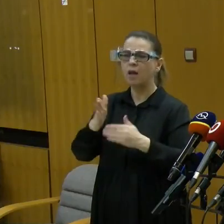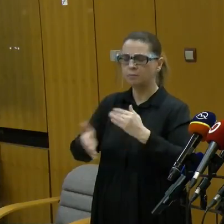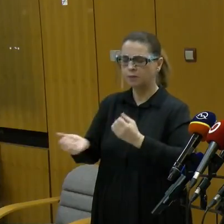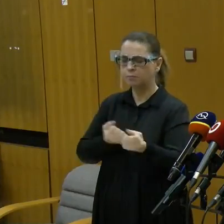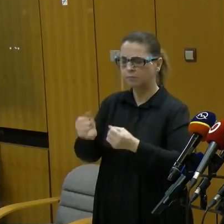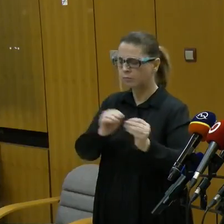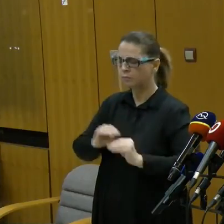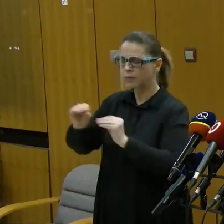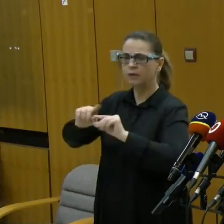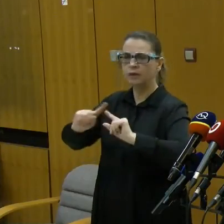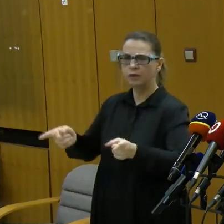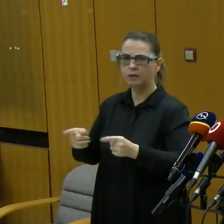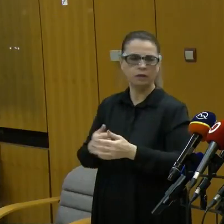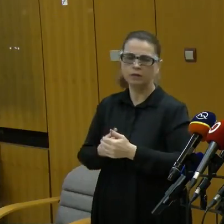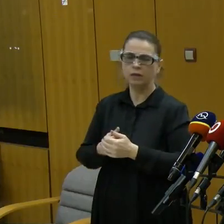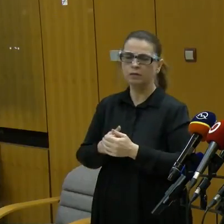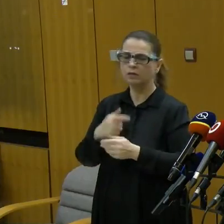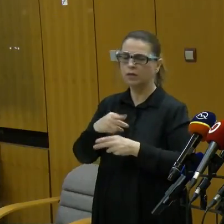Neriešili. Nie.